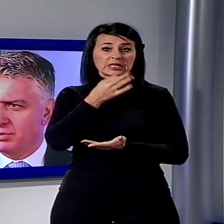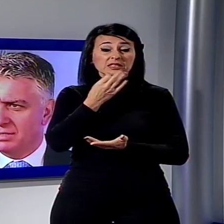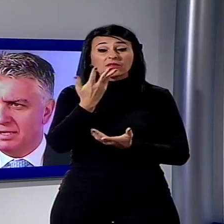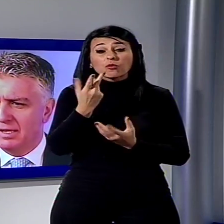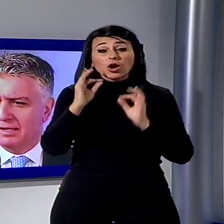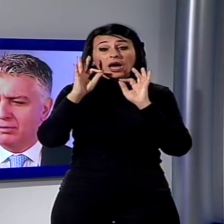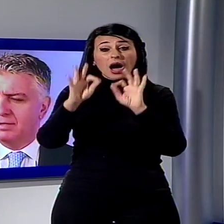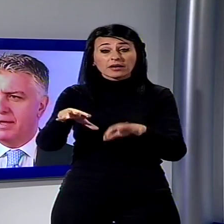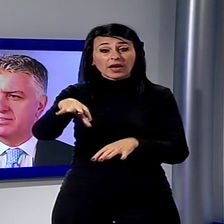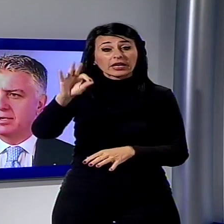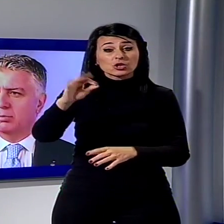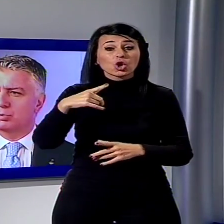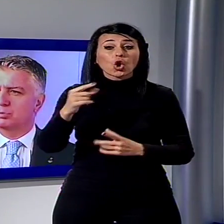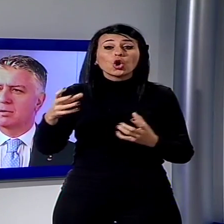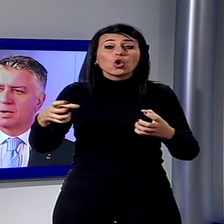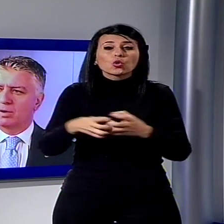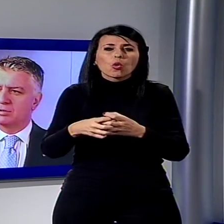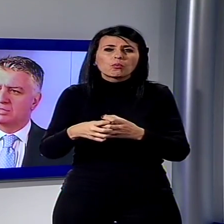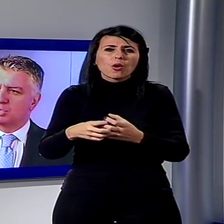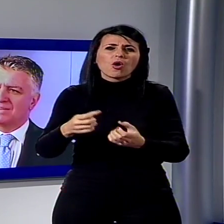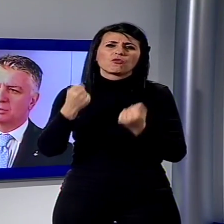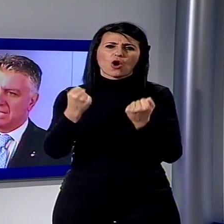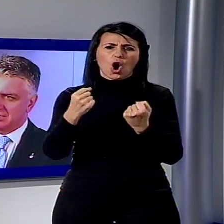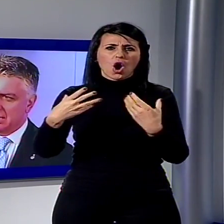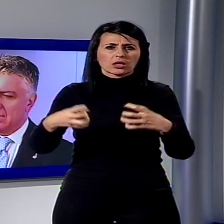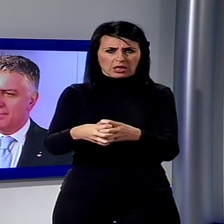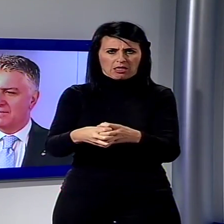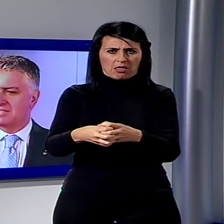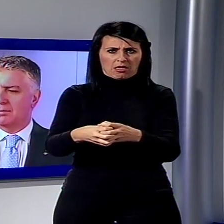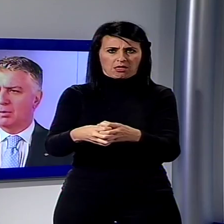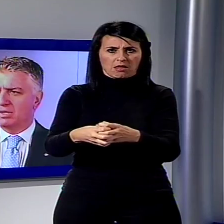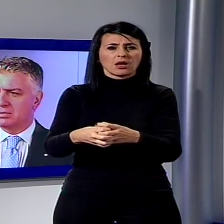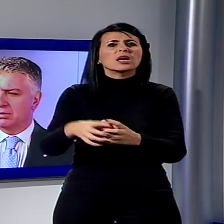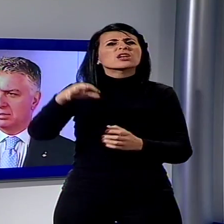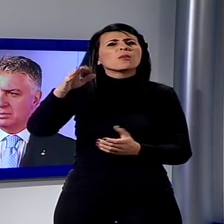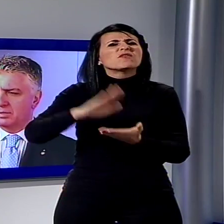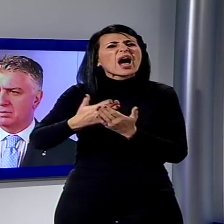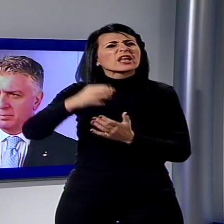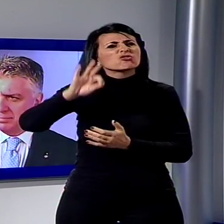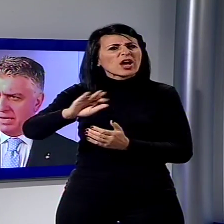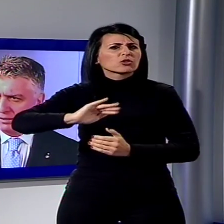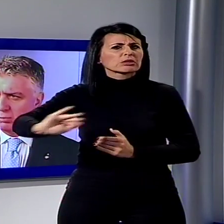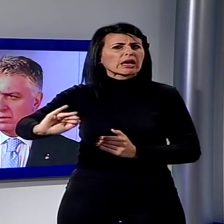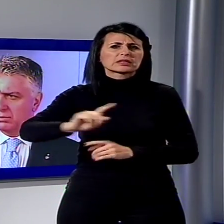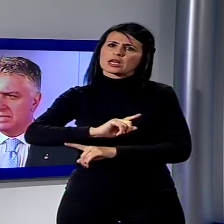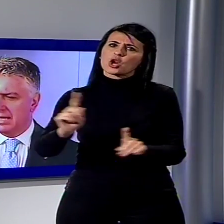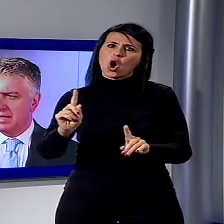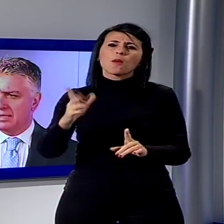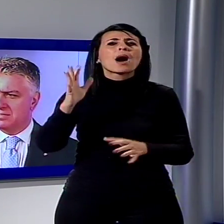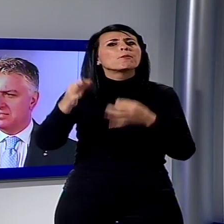possibile che non debba essere riconosciuta come la coalizione di centrodestra ma deve essere quella coalizione di persone per bene e di buona volontà che si